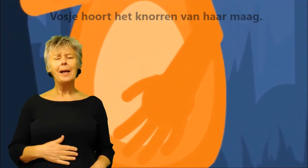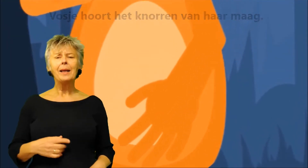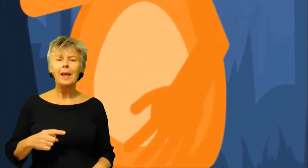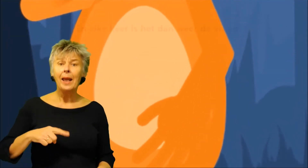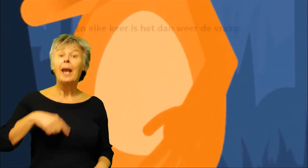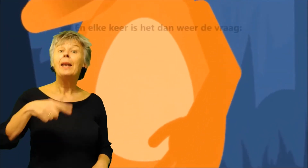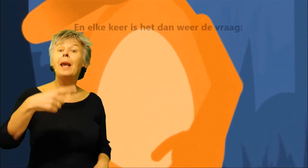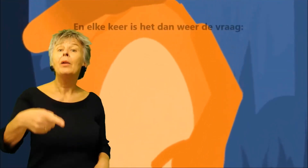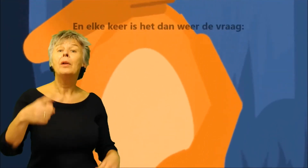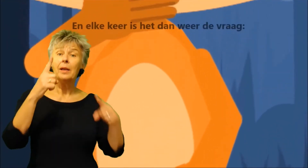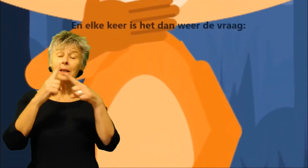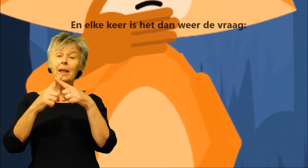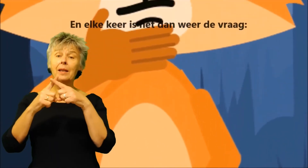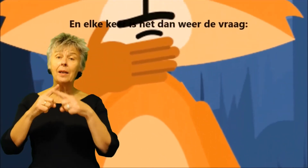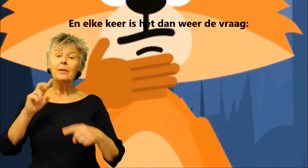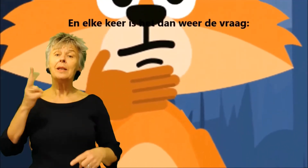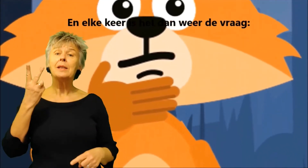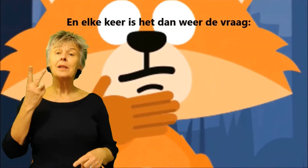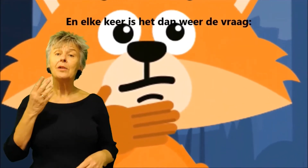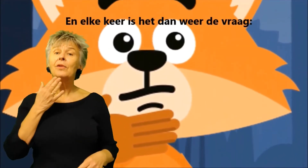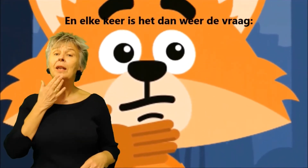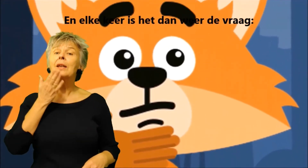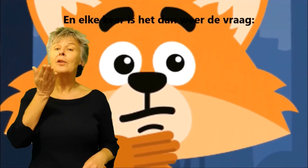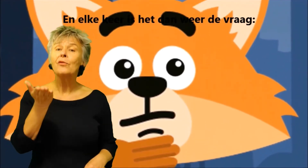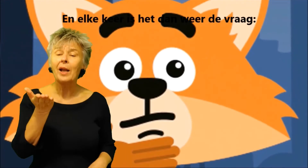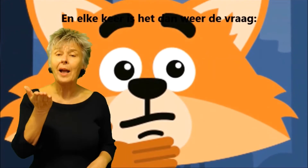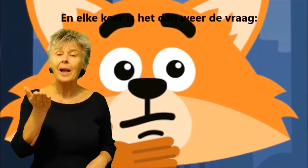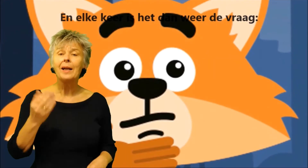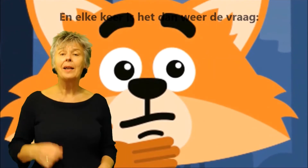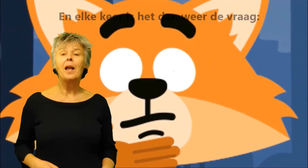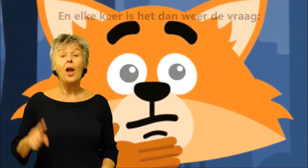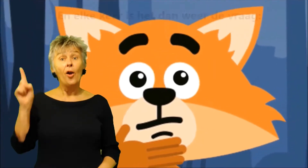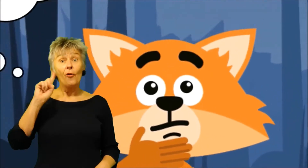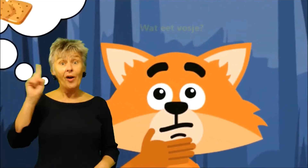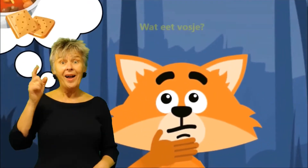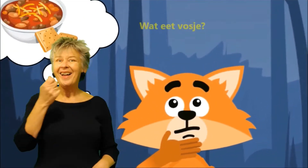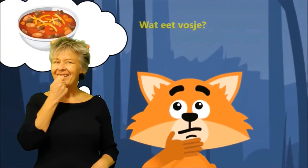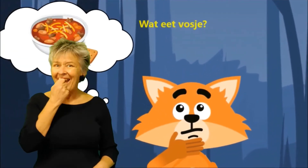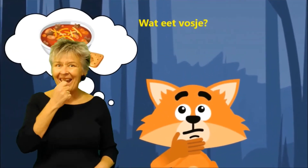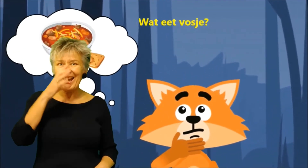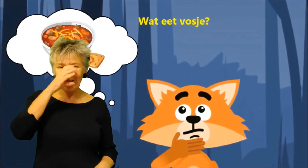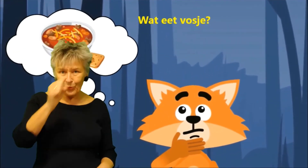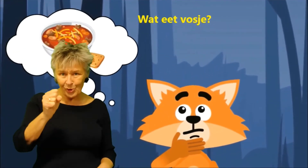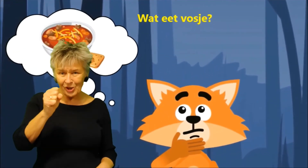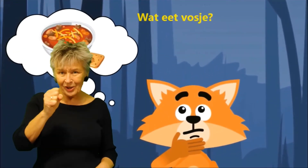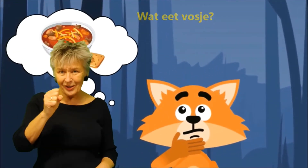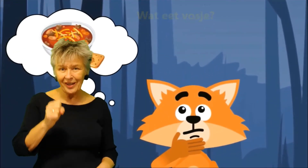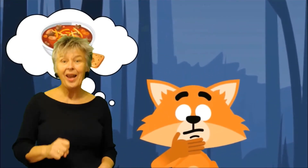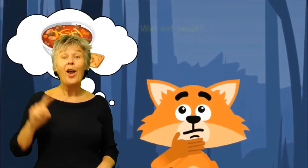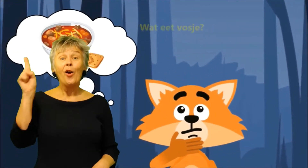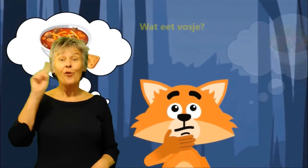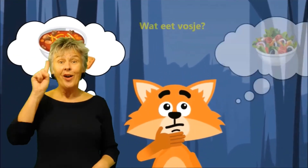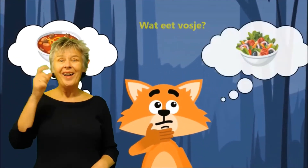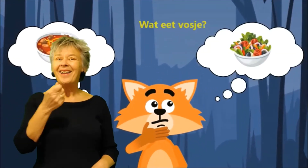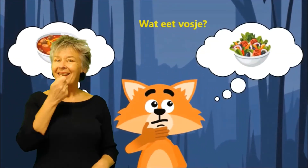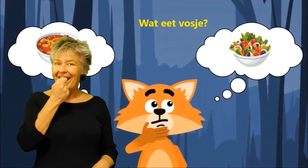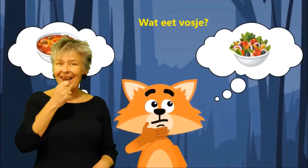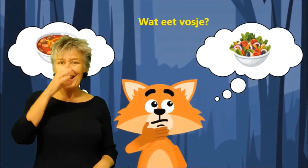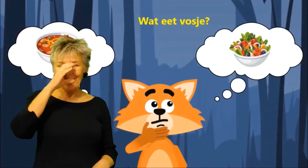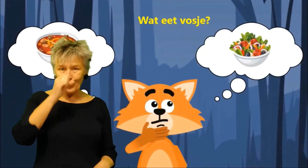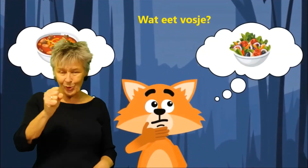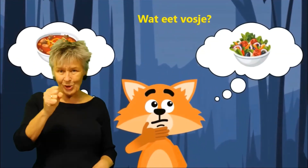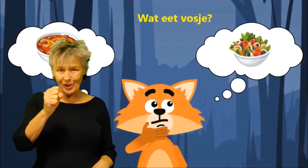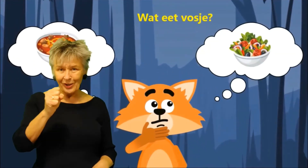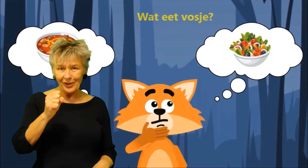maan En elke keer dan is het weer de vraag Wat eet Vosje? Wat